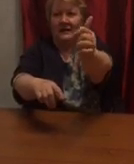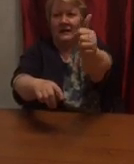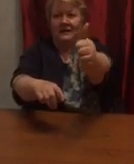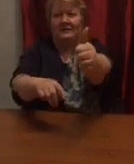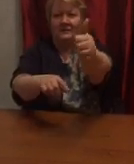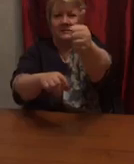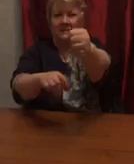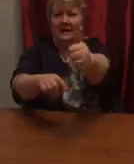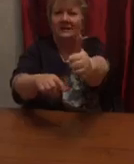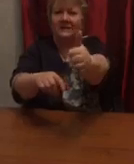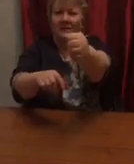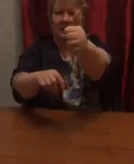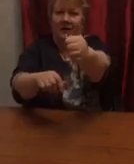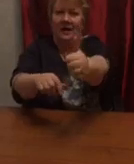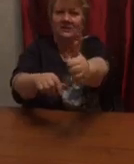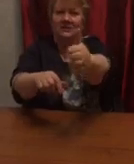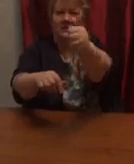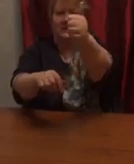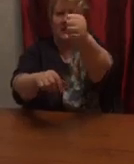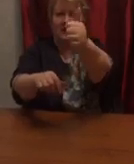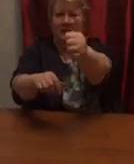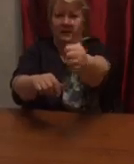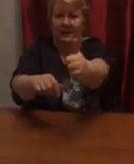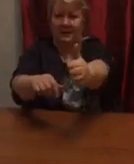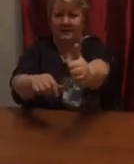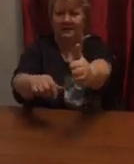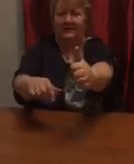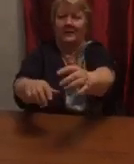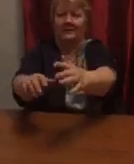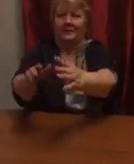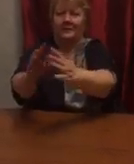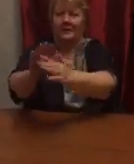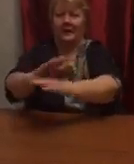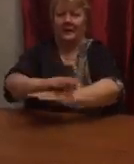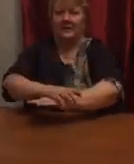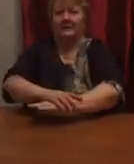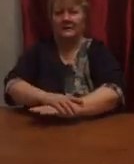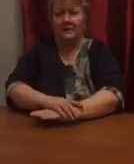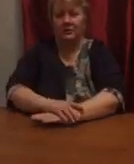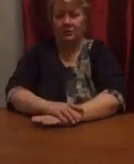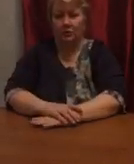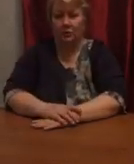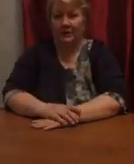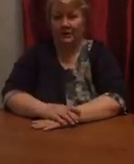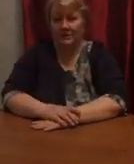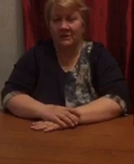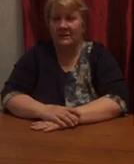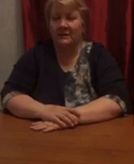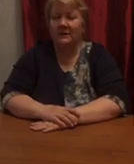Этим сказкам каждый рад. Следующее упражнение.